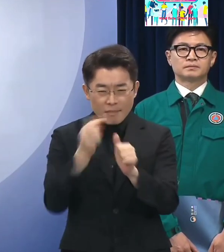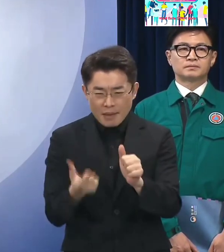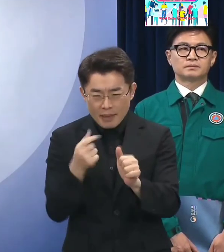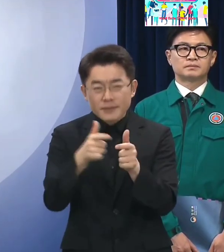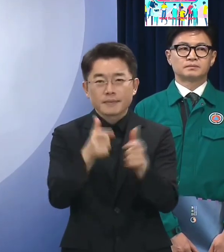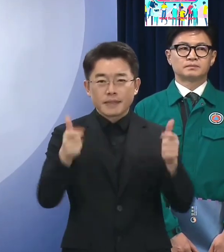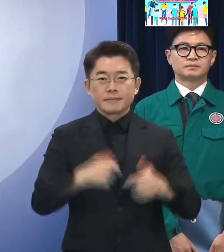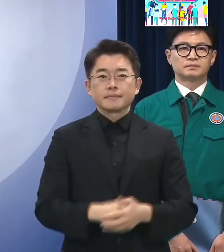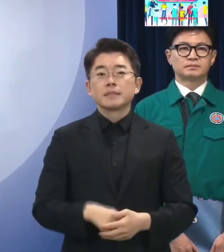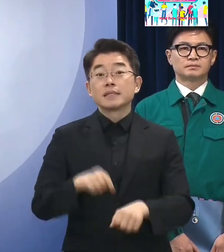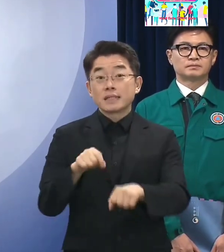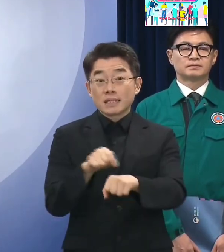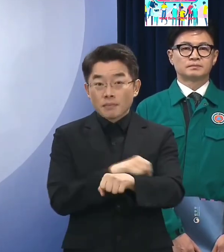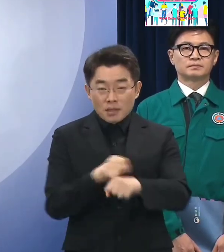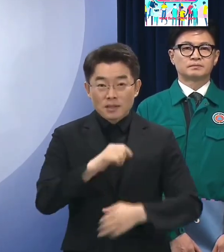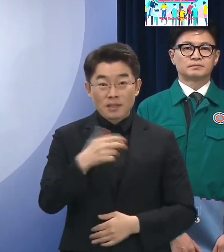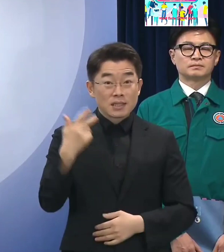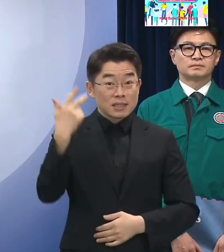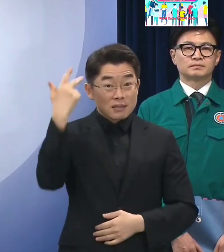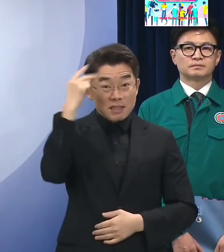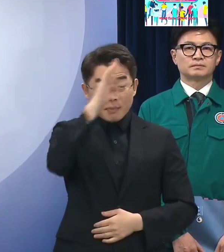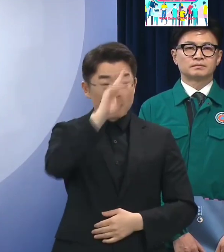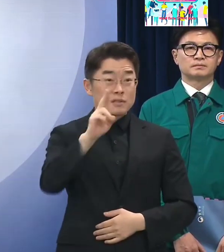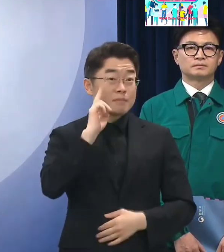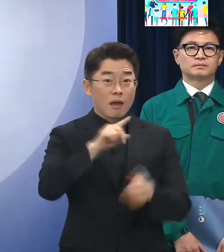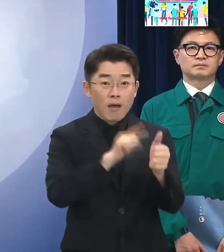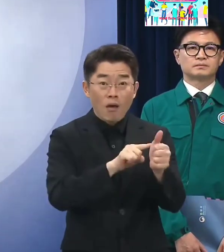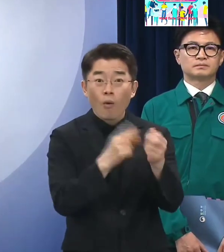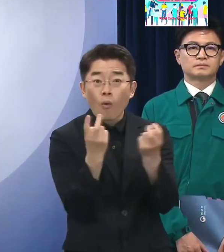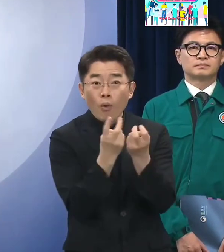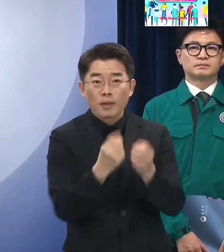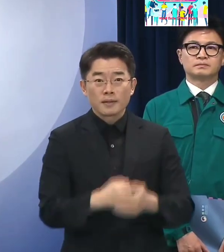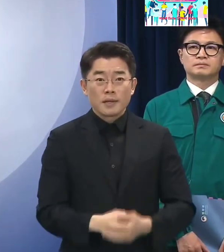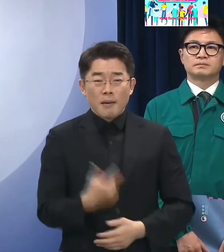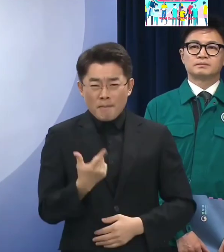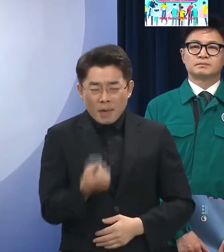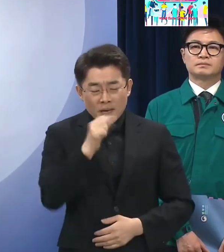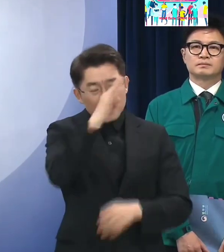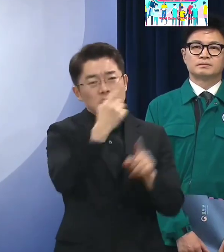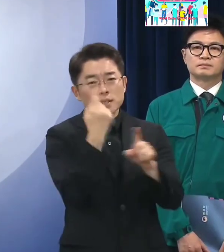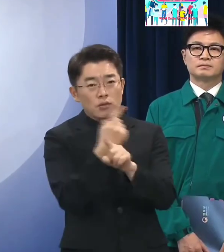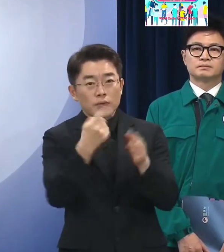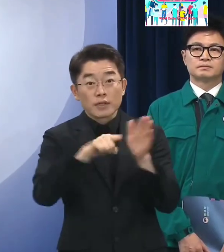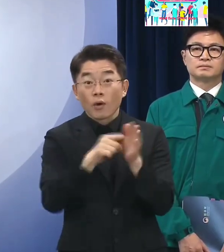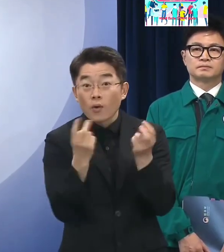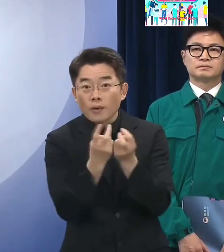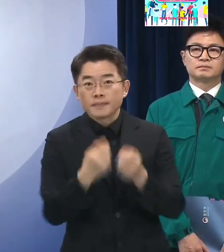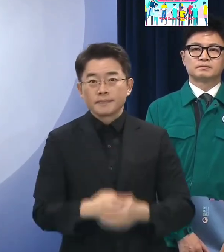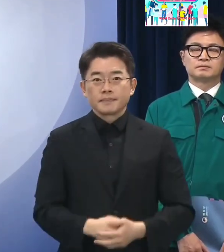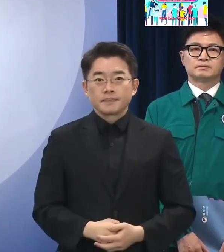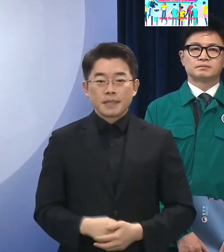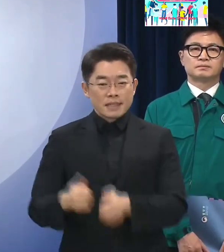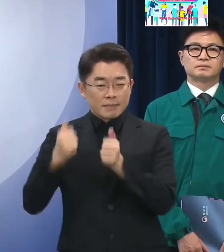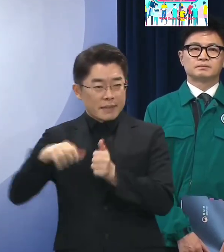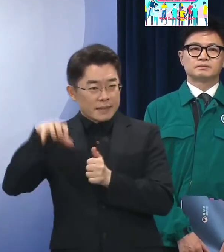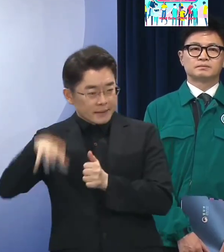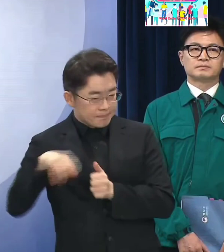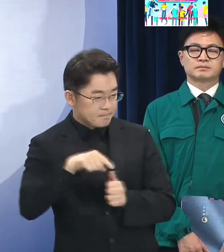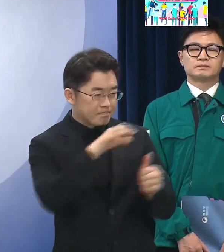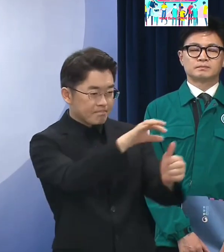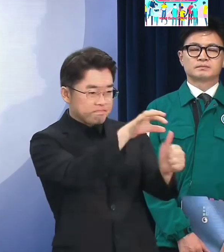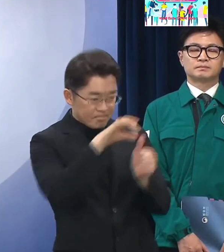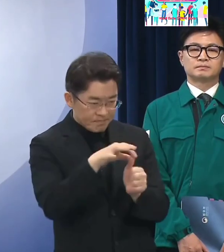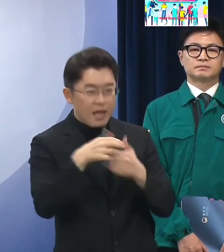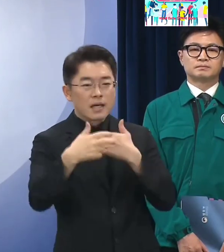특히 중증정신질환자에 대해서는 적기에 치료가 이루어질 수 있도록 사법 입원제의